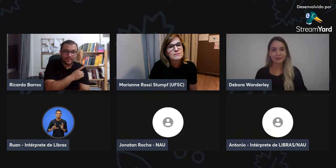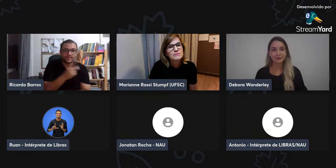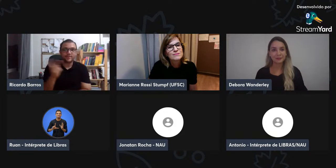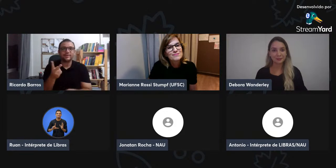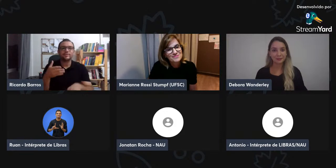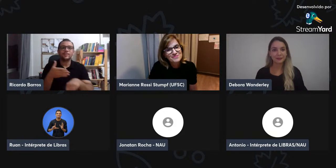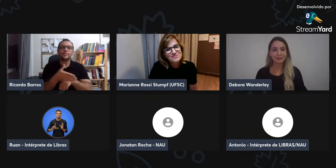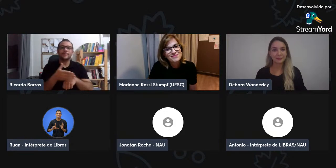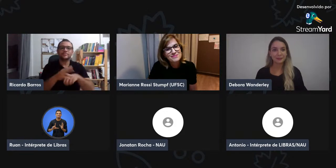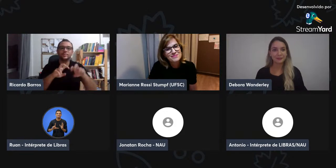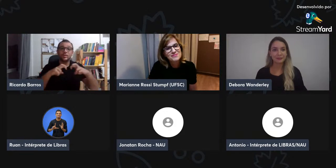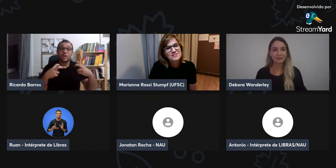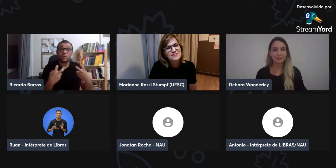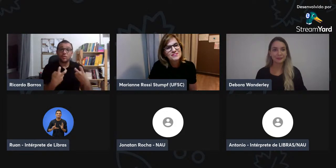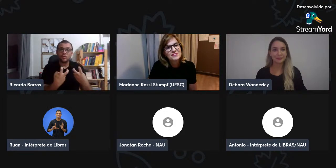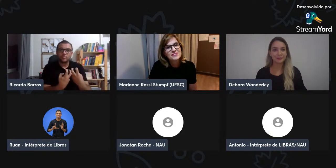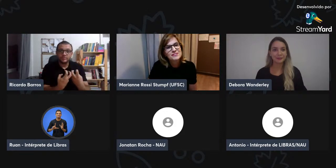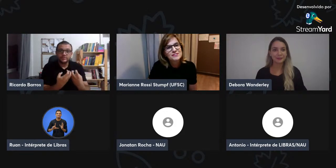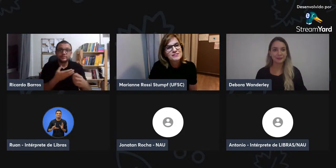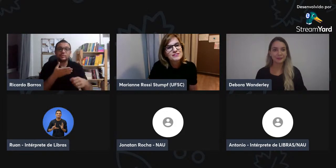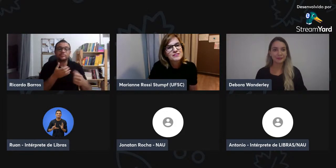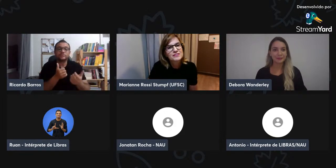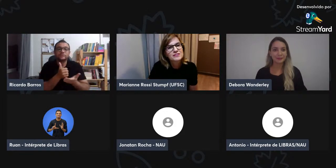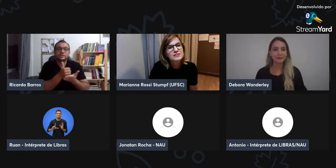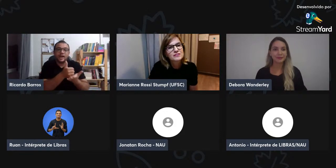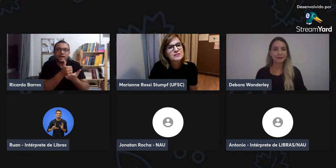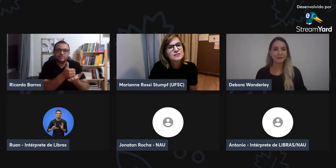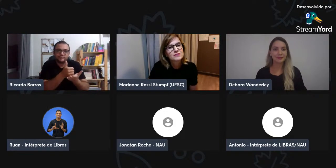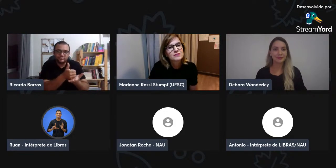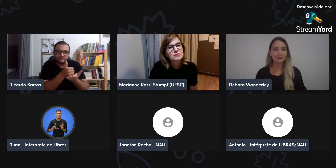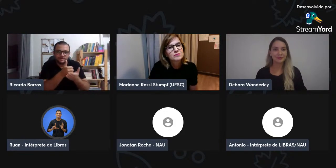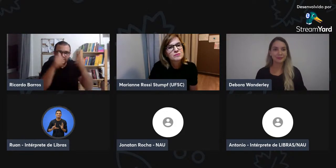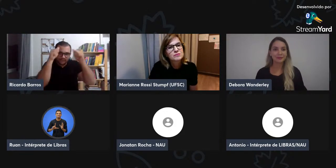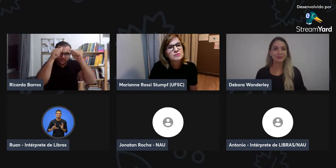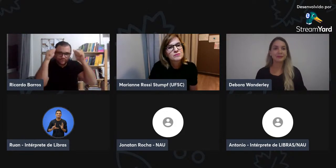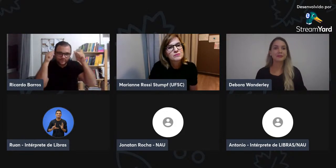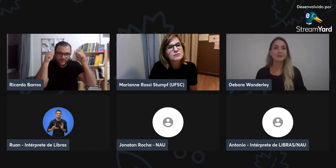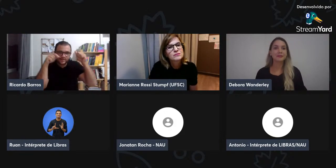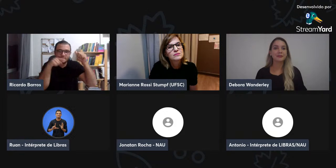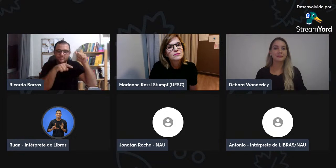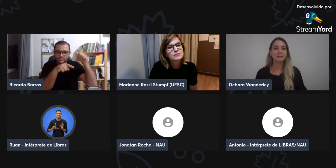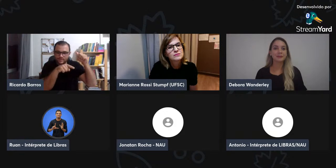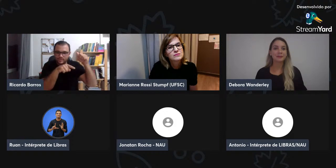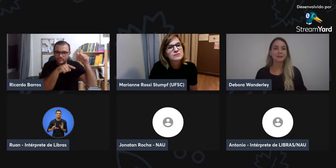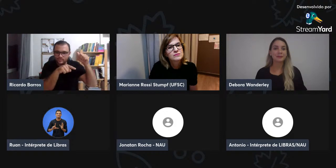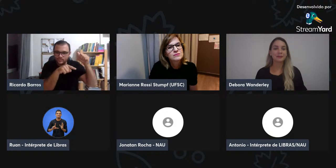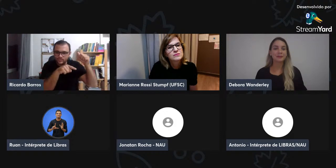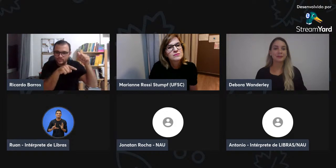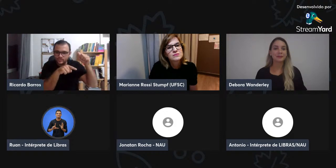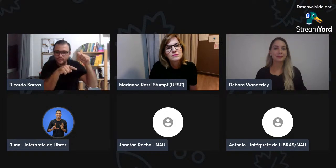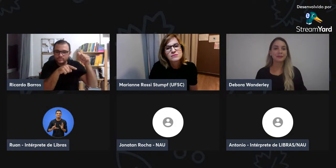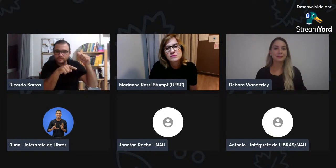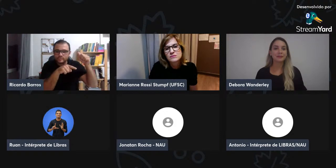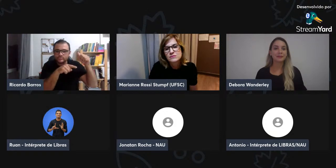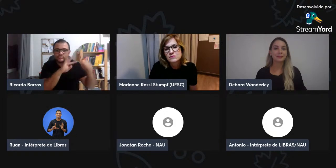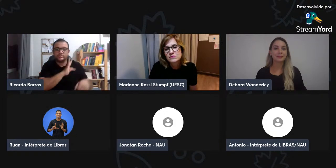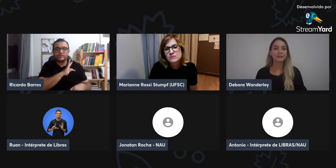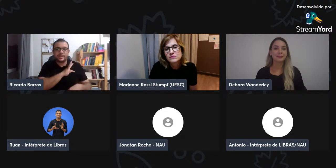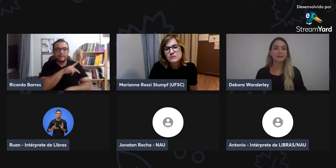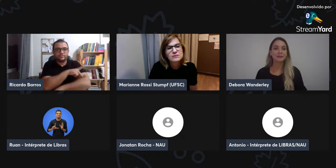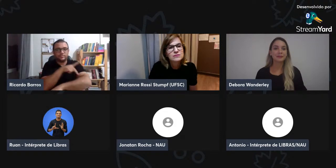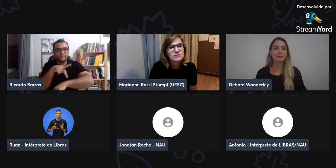Mariane e também a professora Débora, elas participarão hoje na roda de conversa.